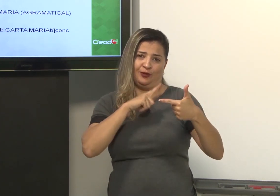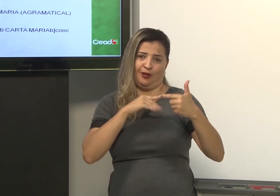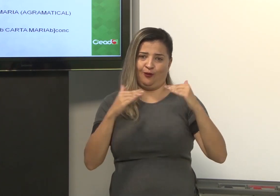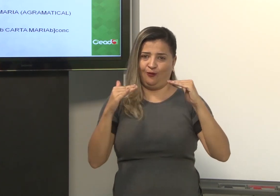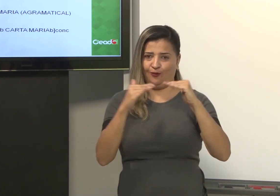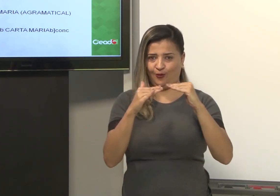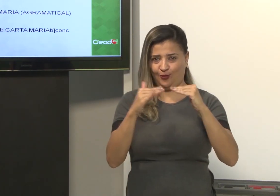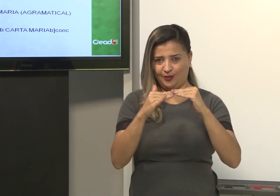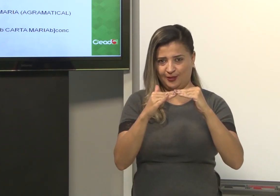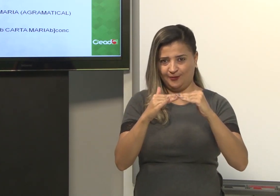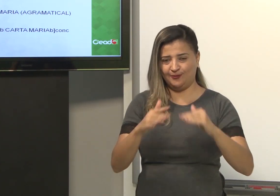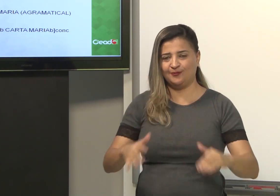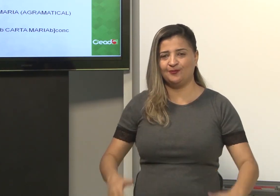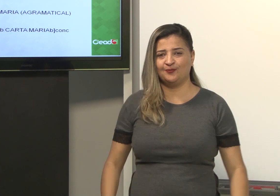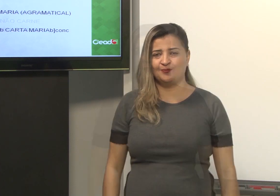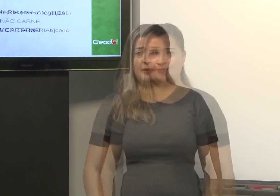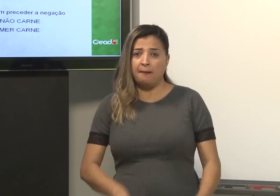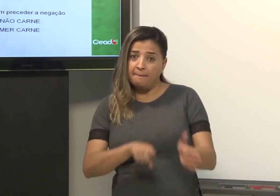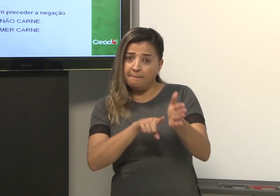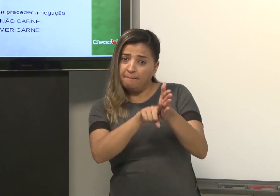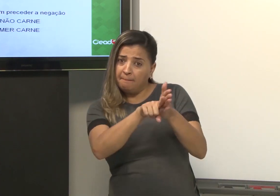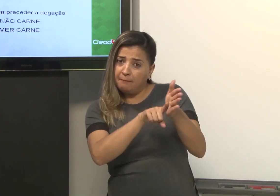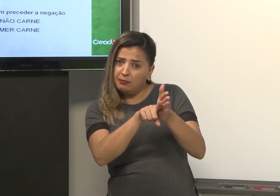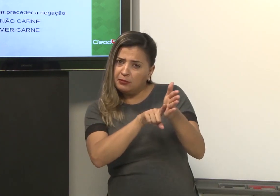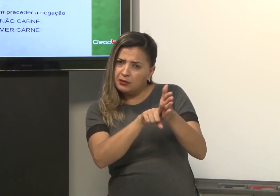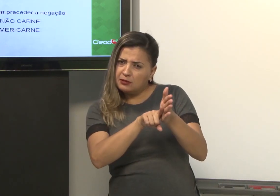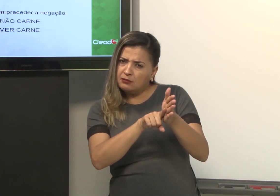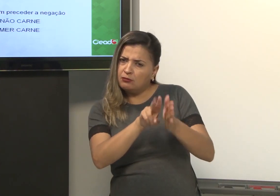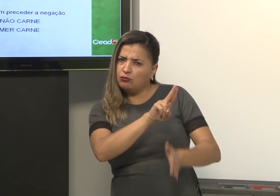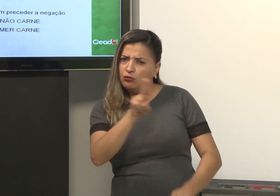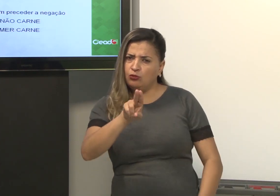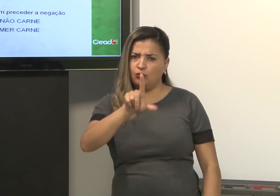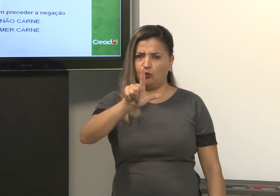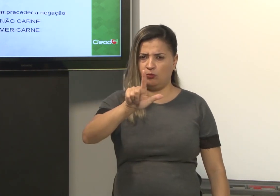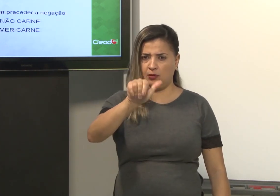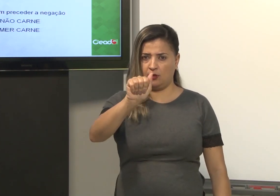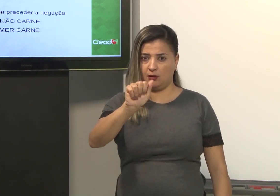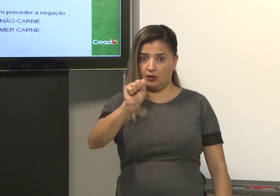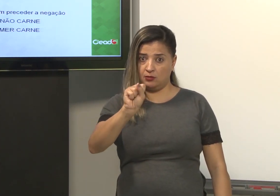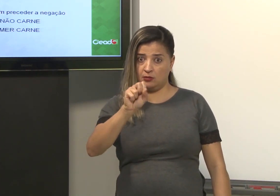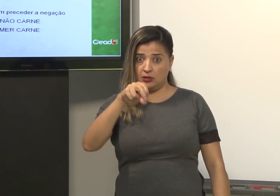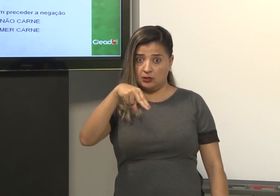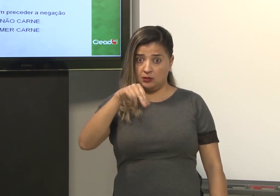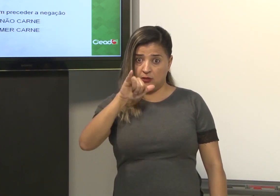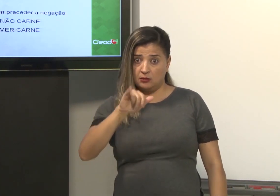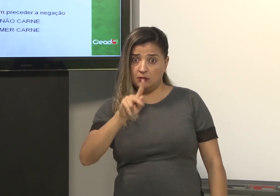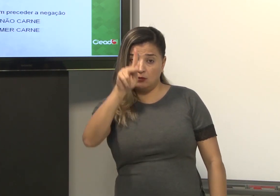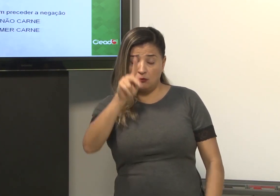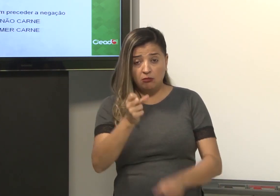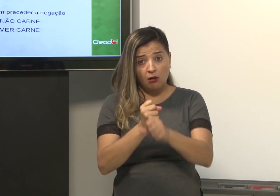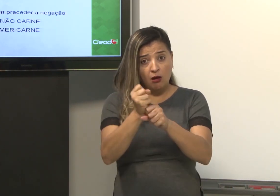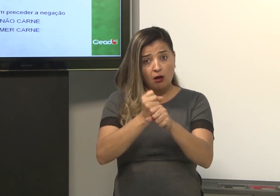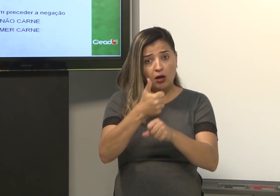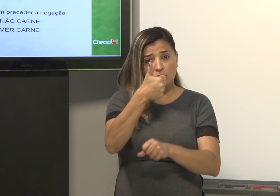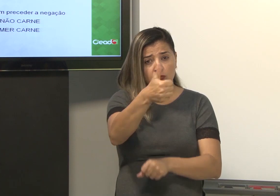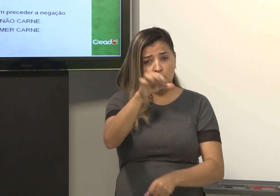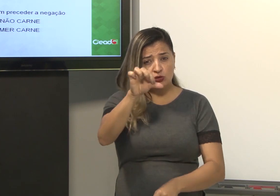gramatical. Essa segunda não tem concordância. Então, na pesquisa de Lasnik,